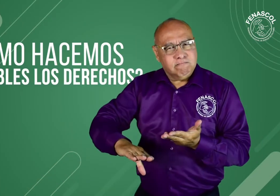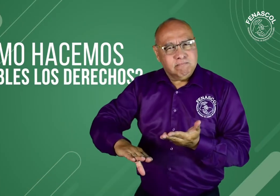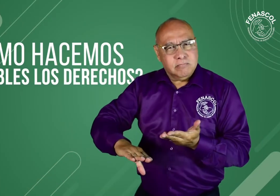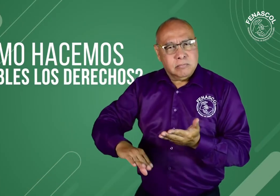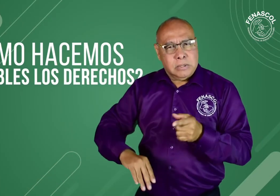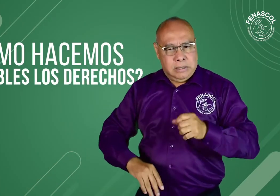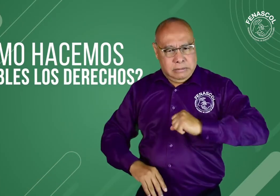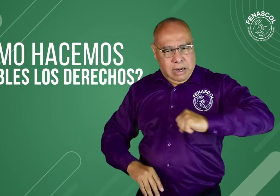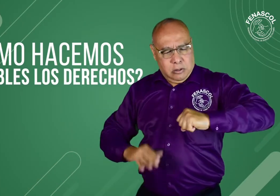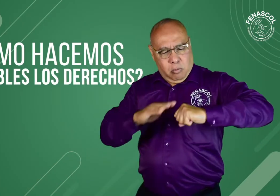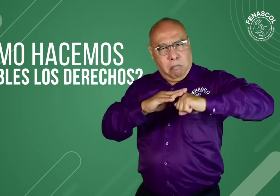hacemos exigibles los derechos?